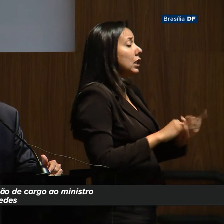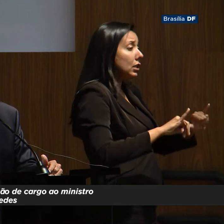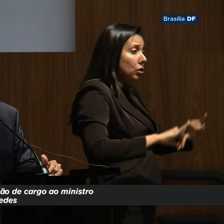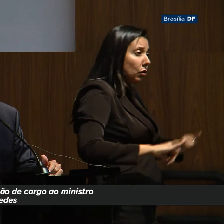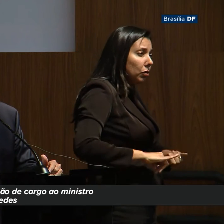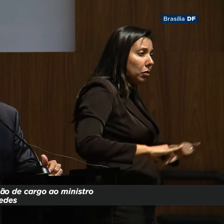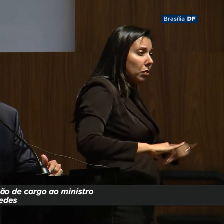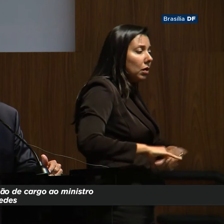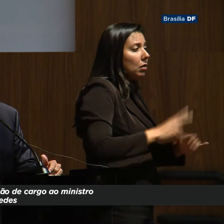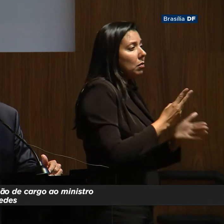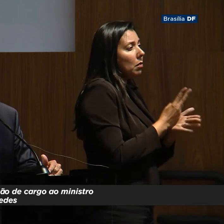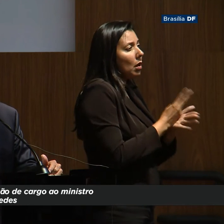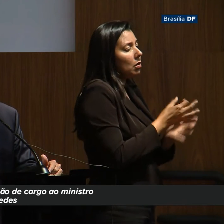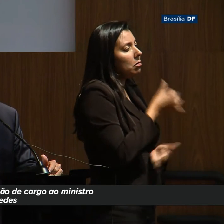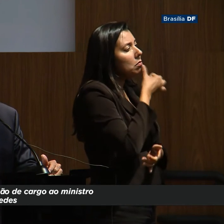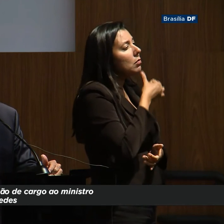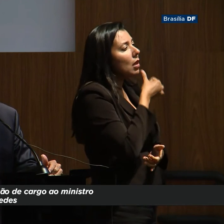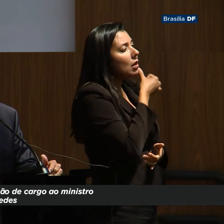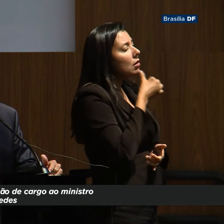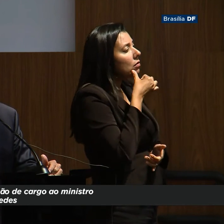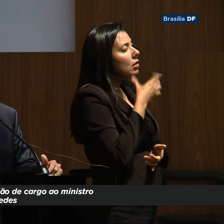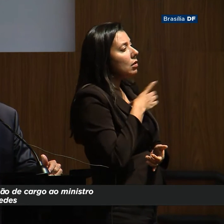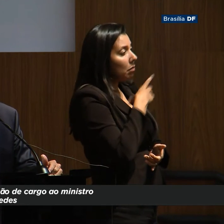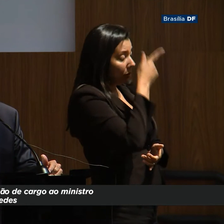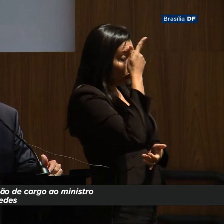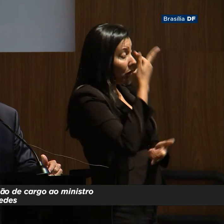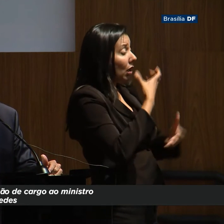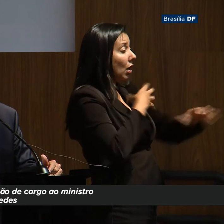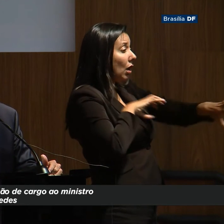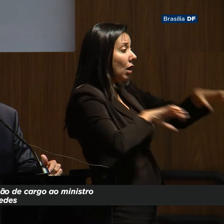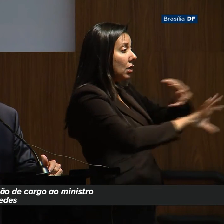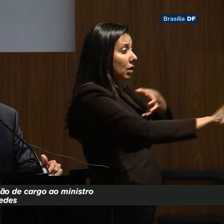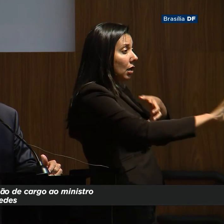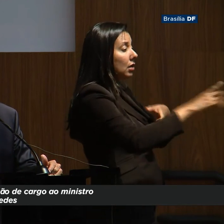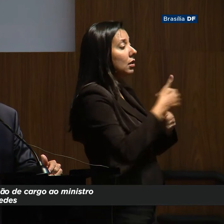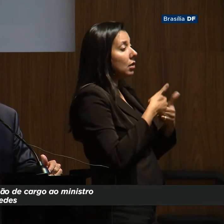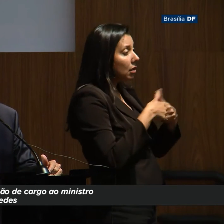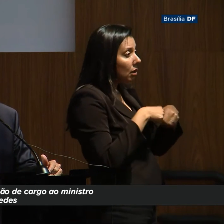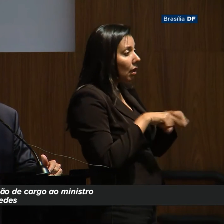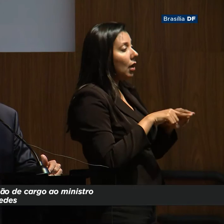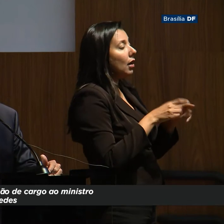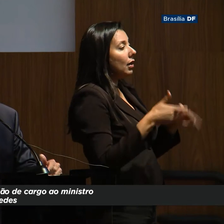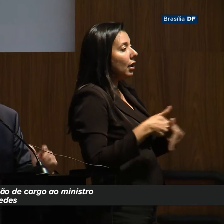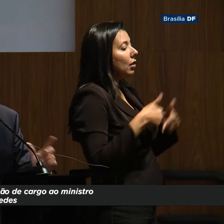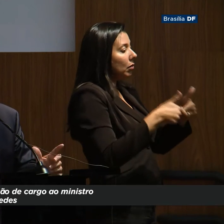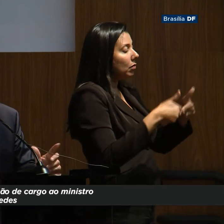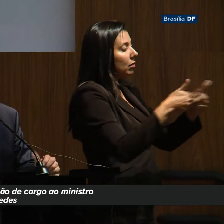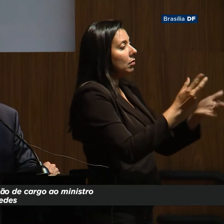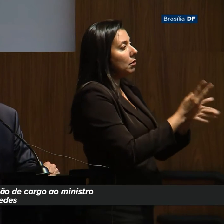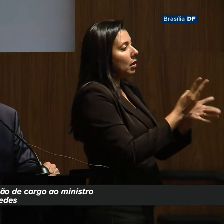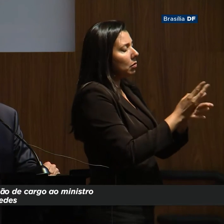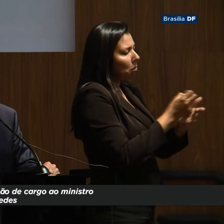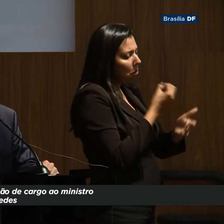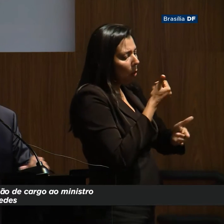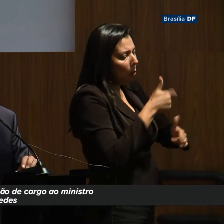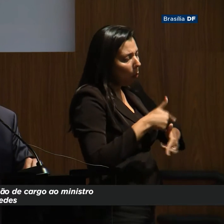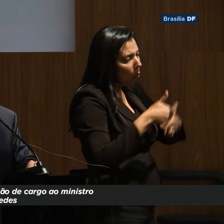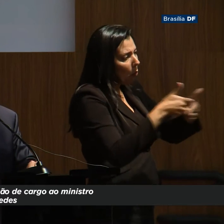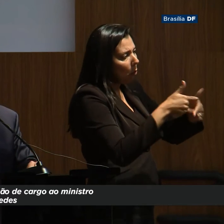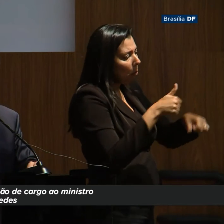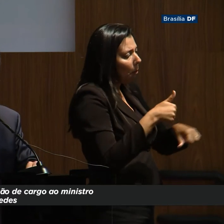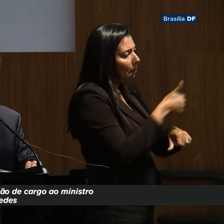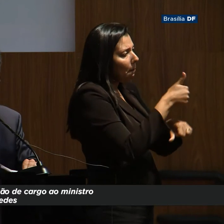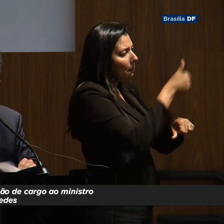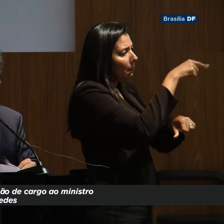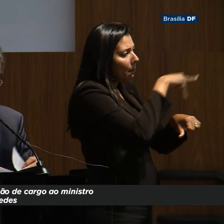sacrifício. Mas, é alguém que tem resiliência e está disposto ao combate, porque é um bom combate para a melhoria do